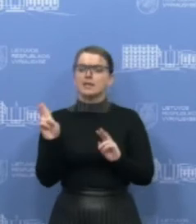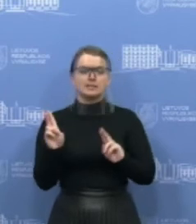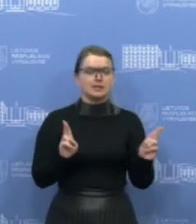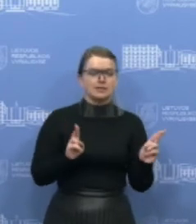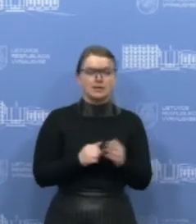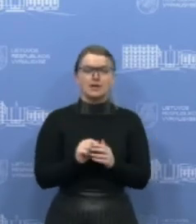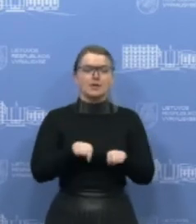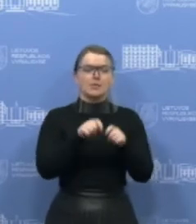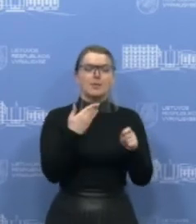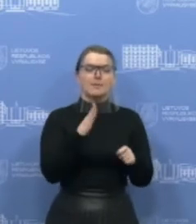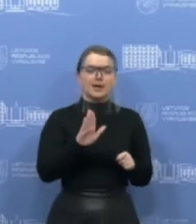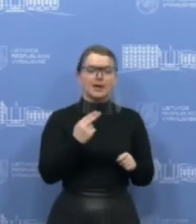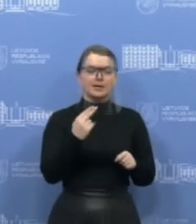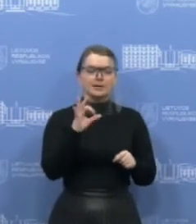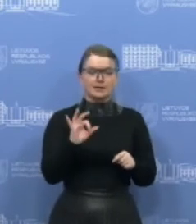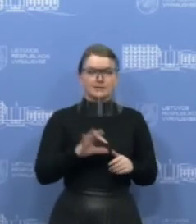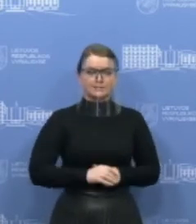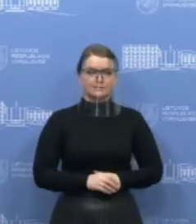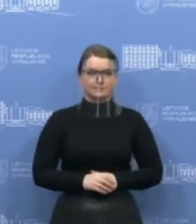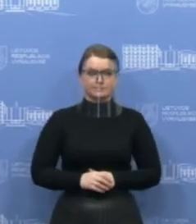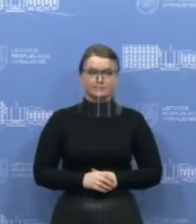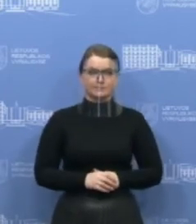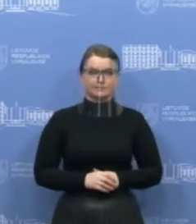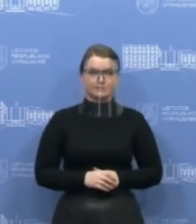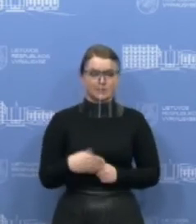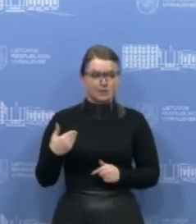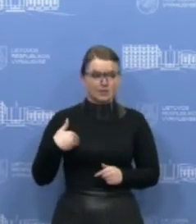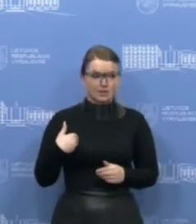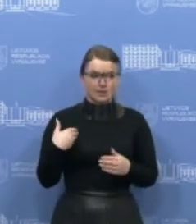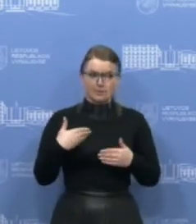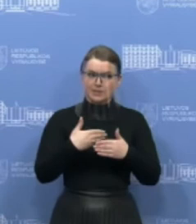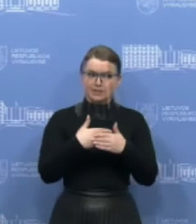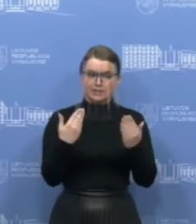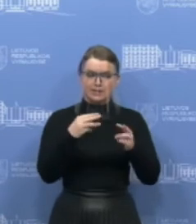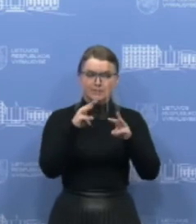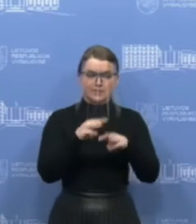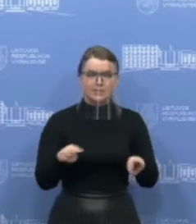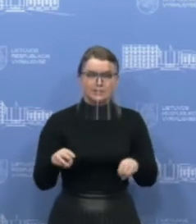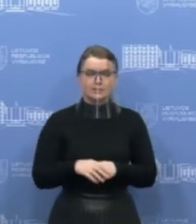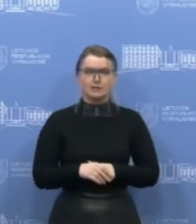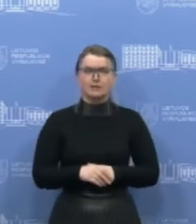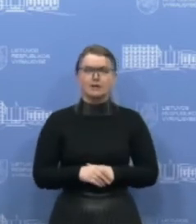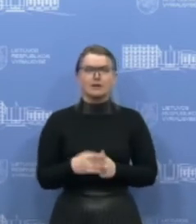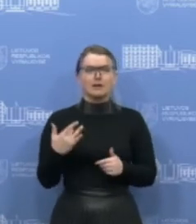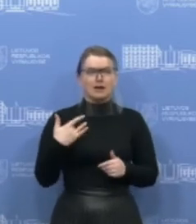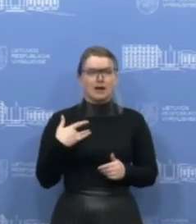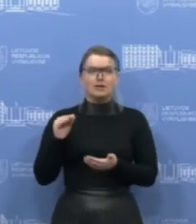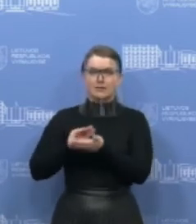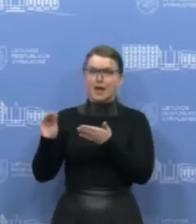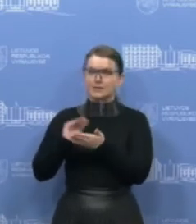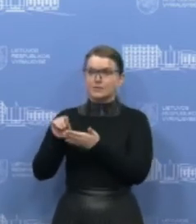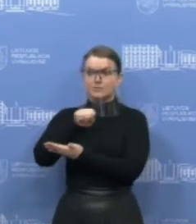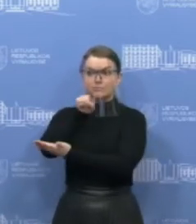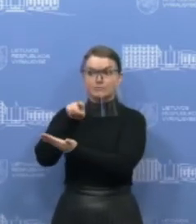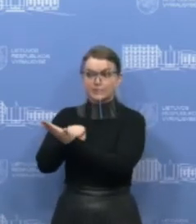pradėsime nuo BNS, Ramūnai, prašau. Iki ministrėje, sveiki kanclerį, galbūt klausimas kancleriui apie